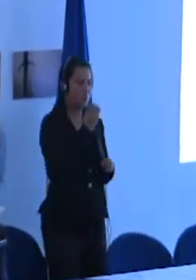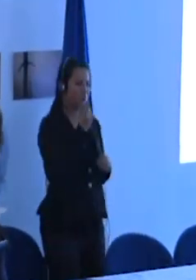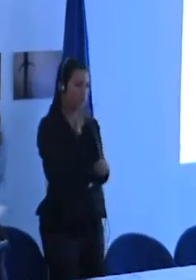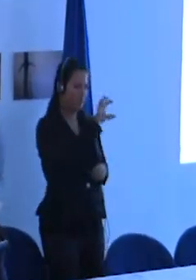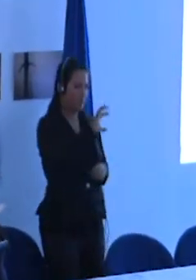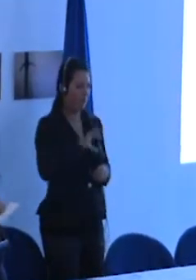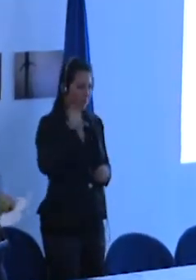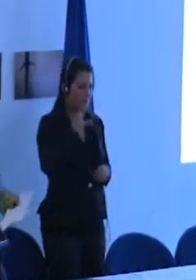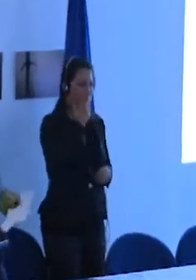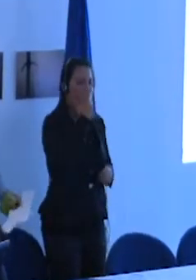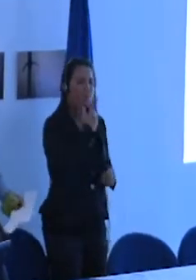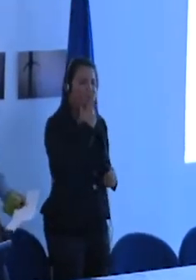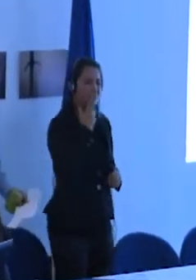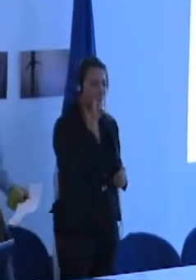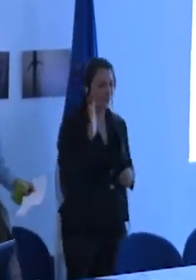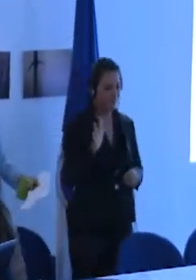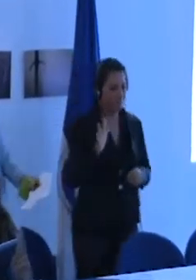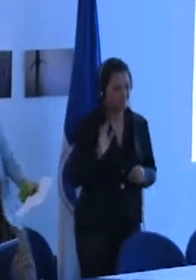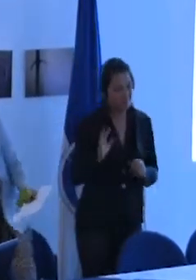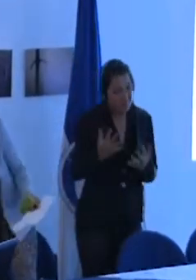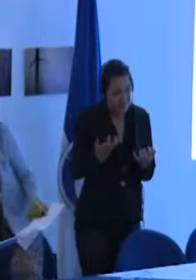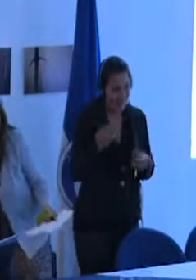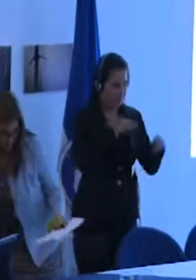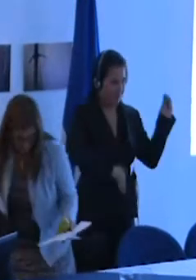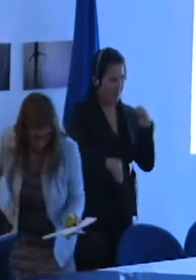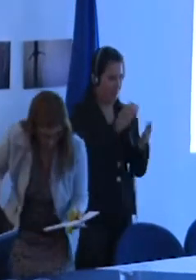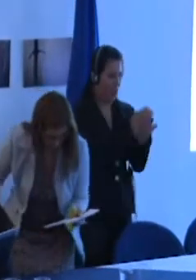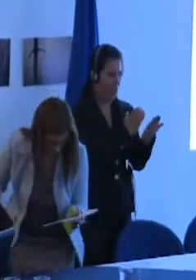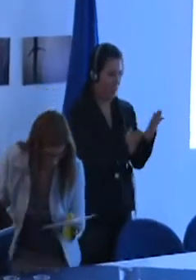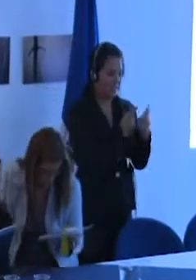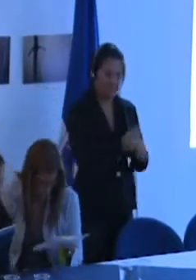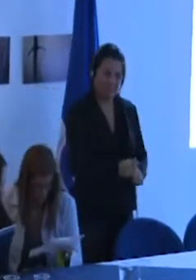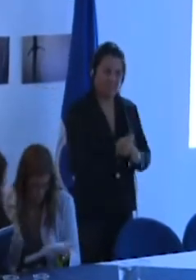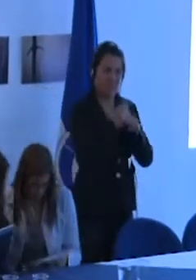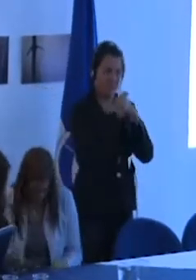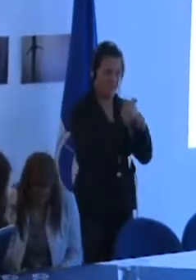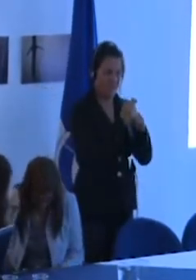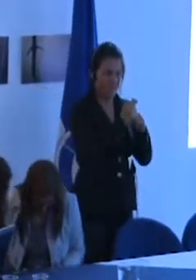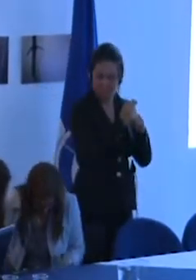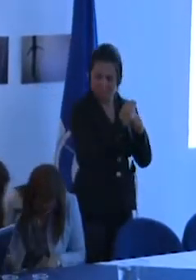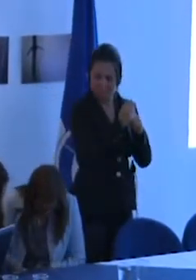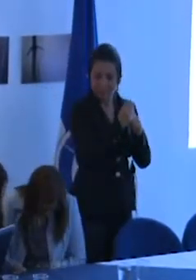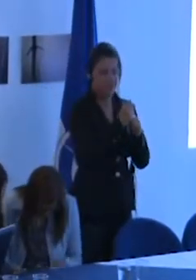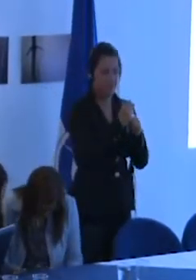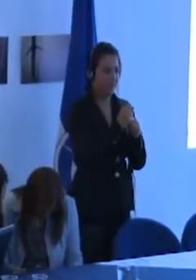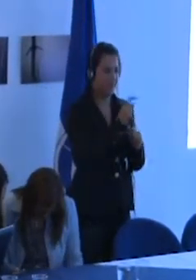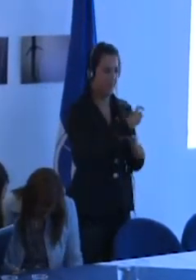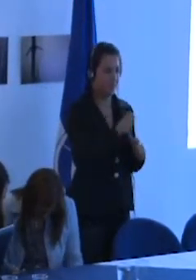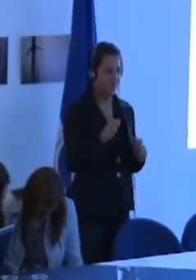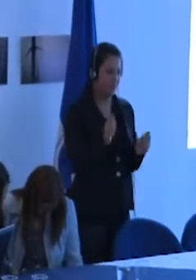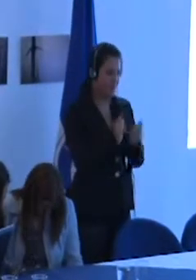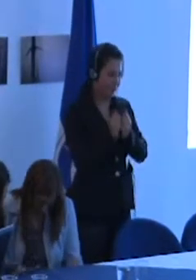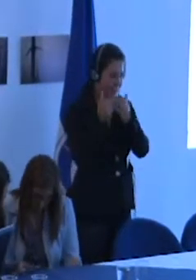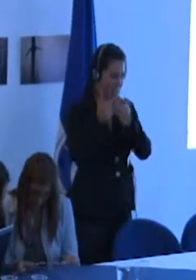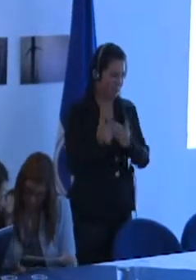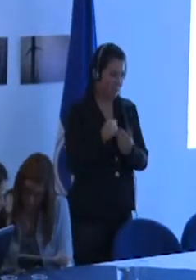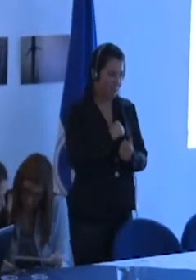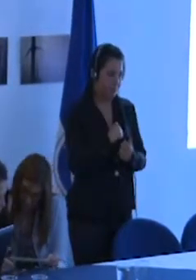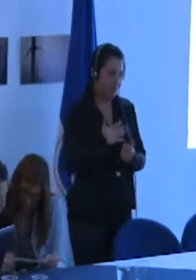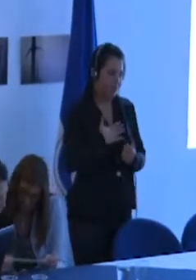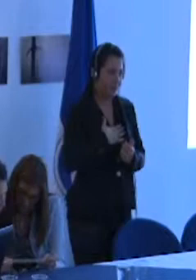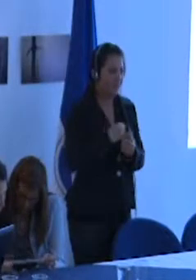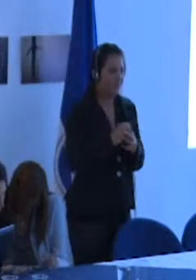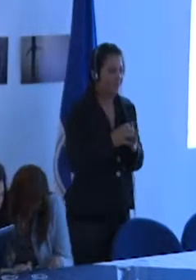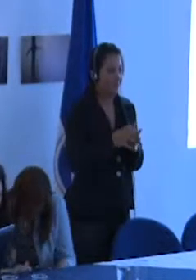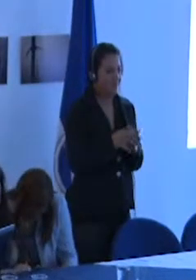comprometen en la construcción de un currículum especial para las personas en situación de discapacidad.